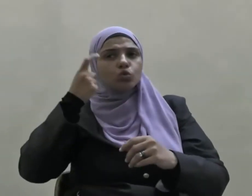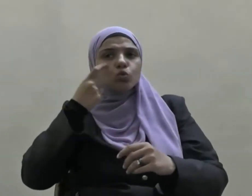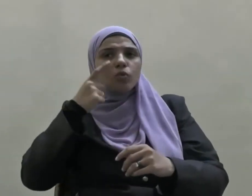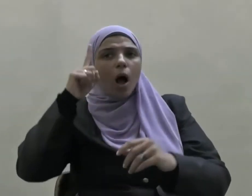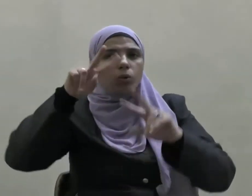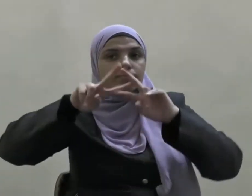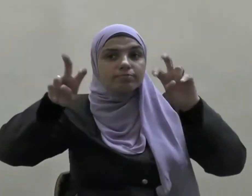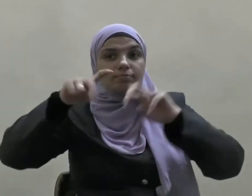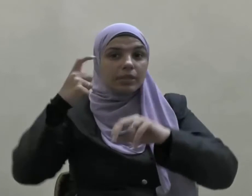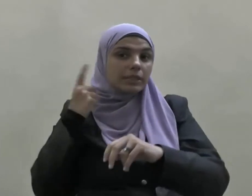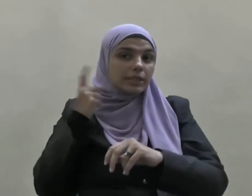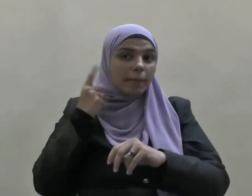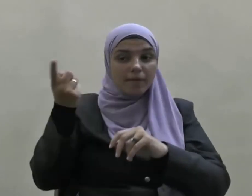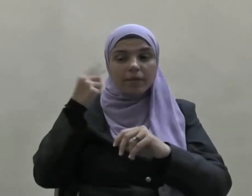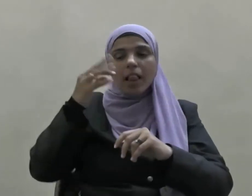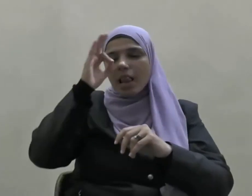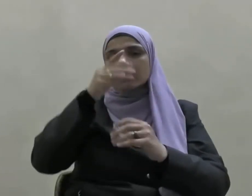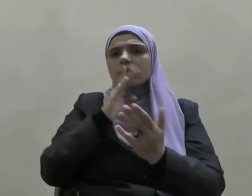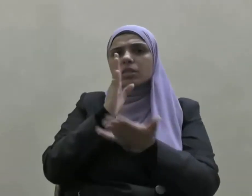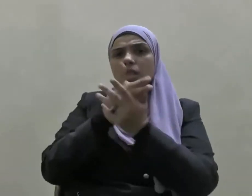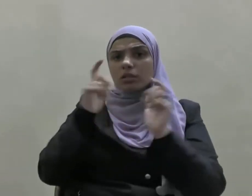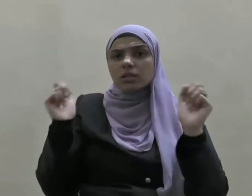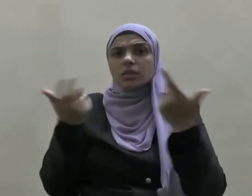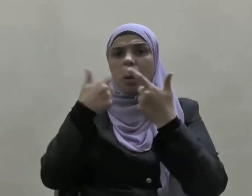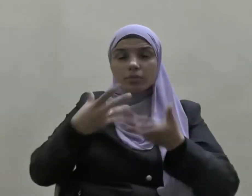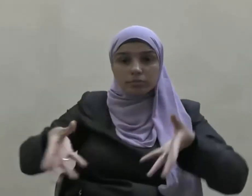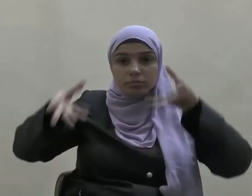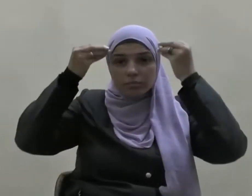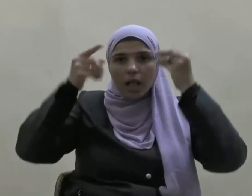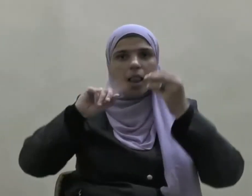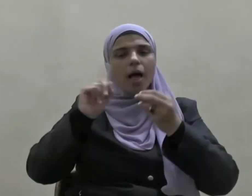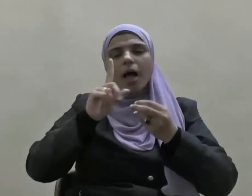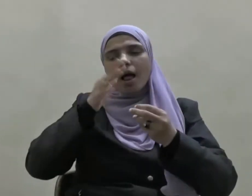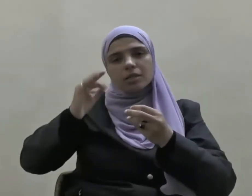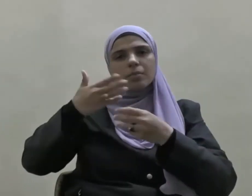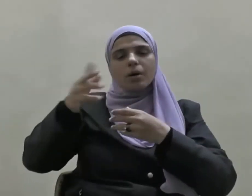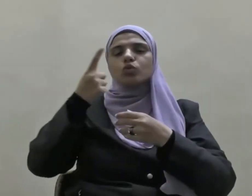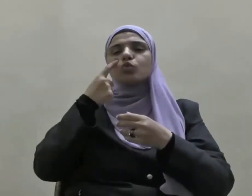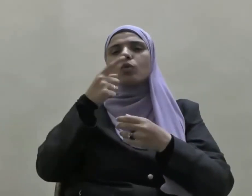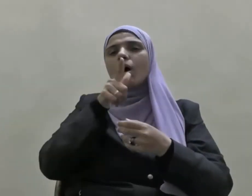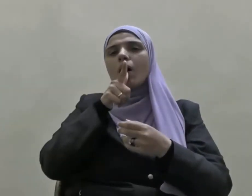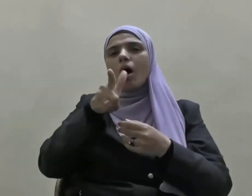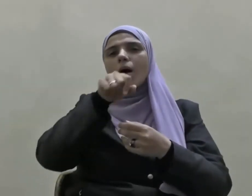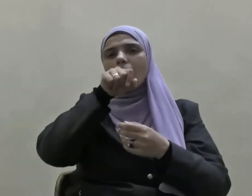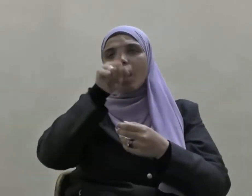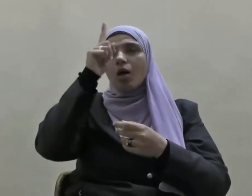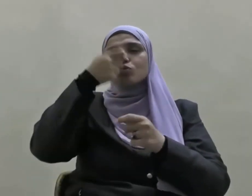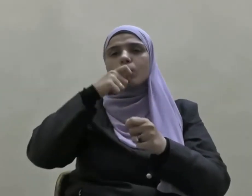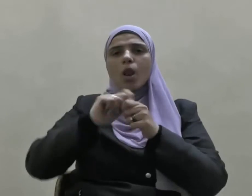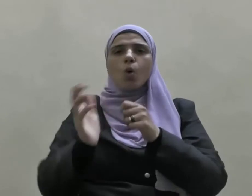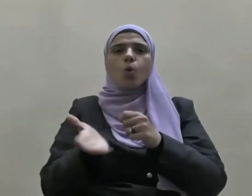الشائعات وعدم التصرع في اتهامهم قال تعالى